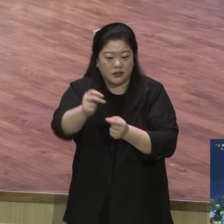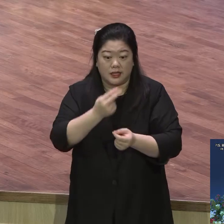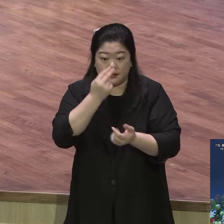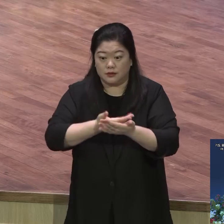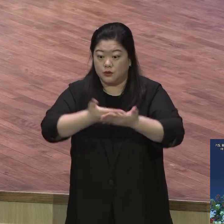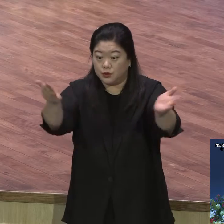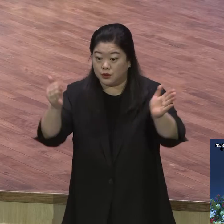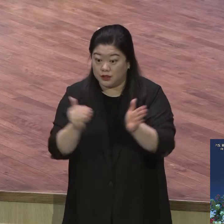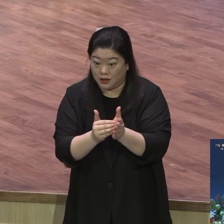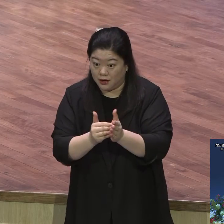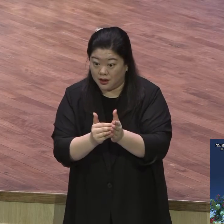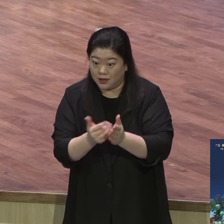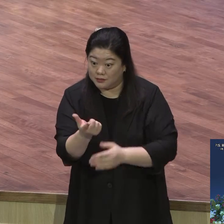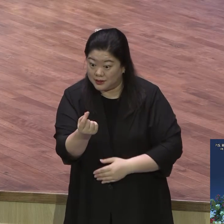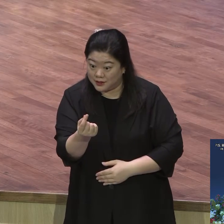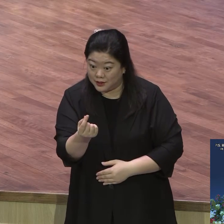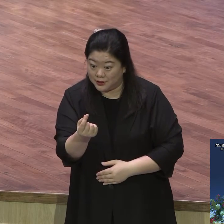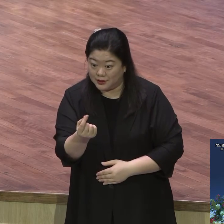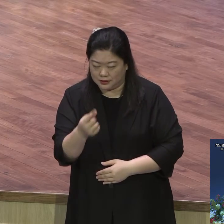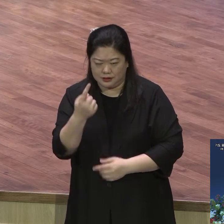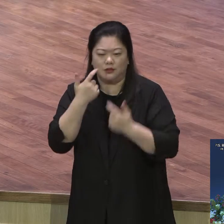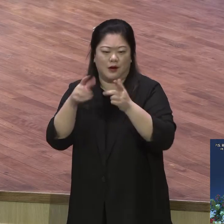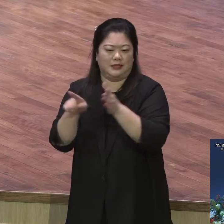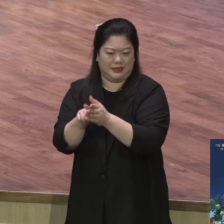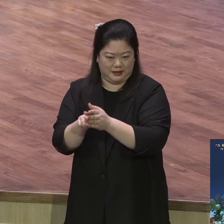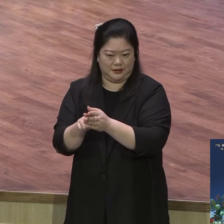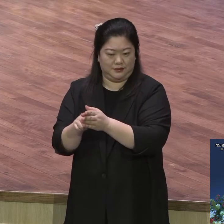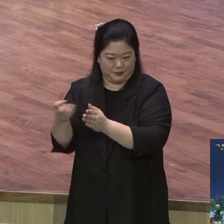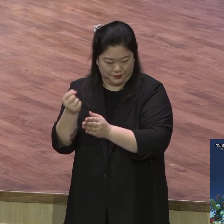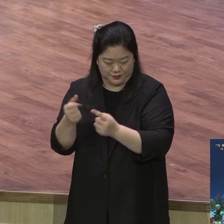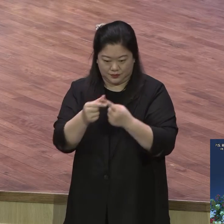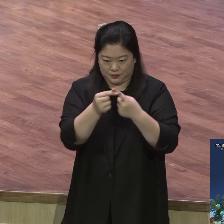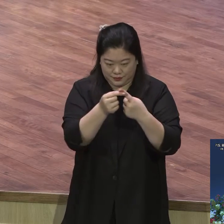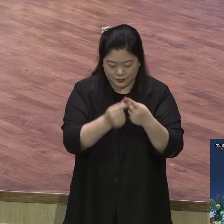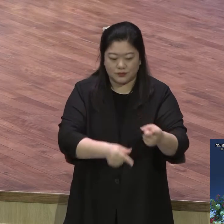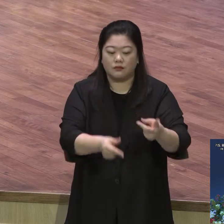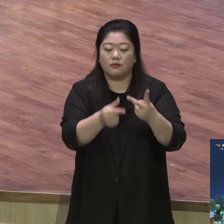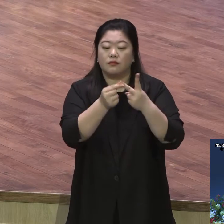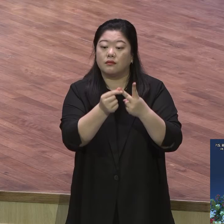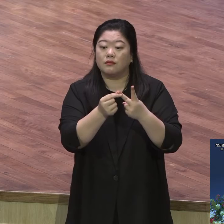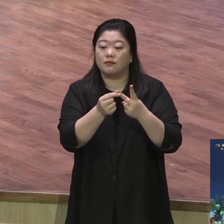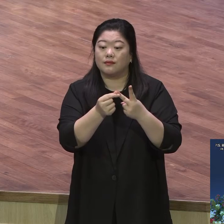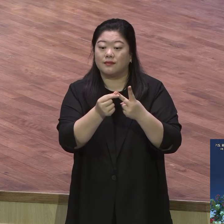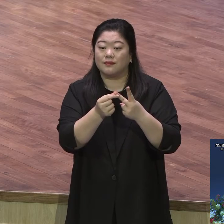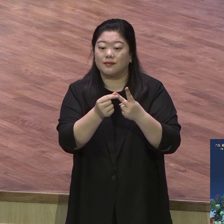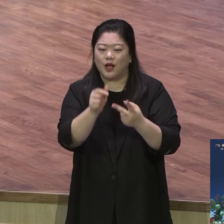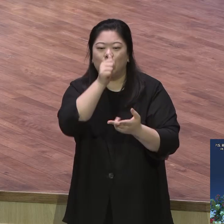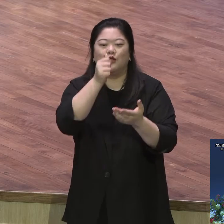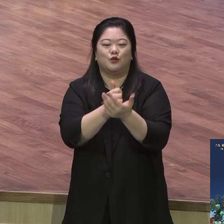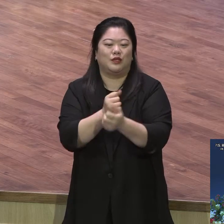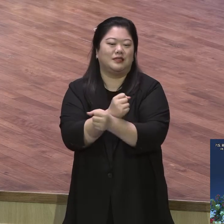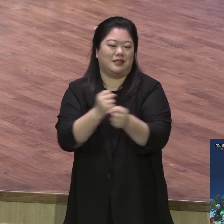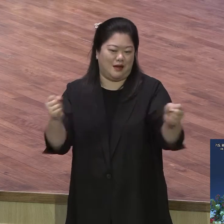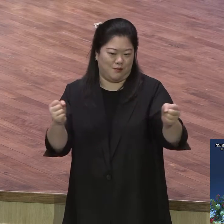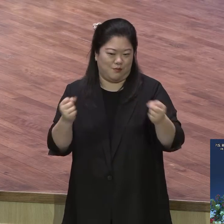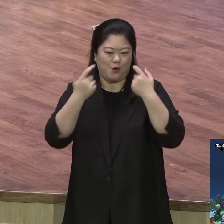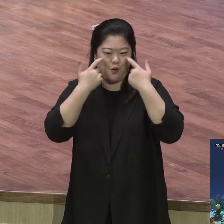영생 구원의 확신. 그 다음 뭡니까? 구원받고 난 사람들은 사자의 확신이셔야 돼요. 세상의